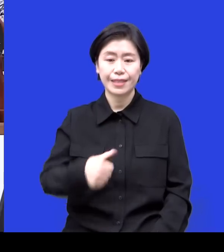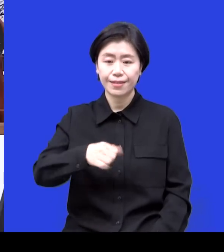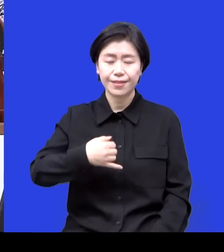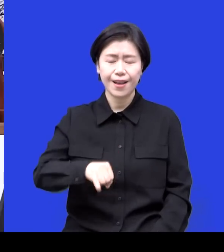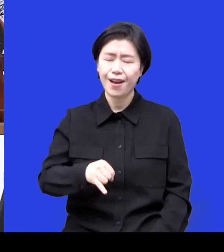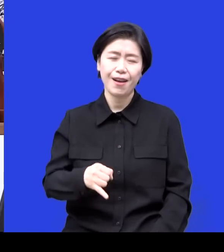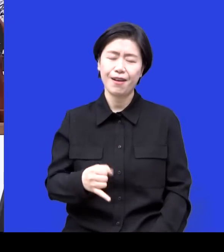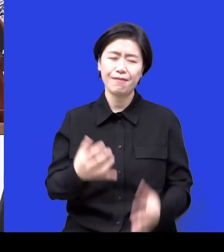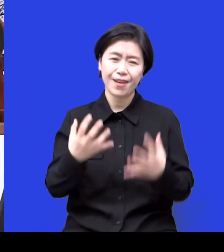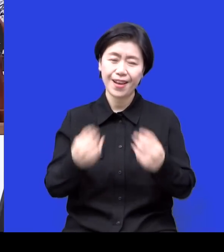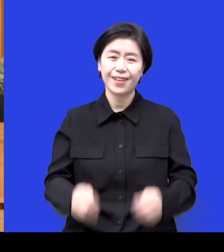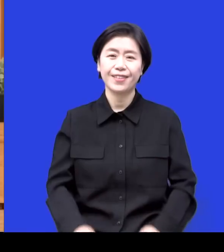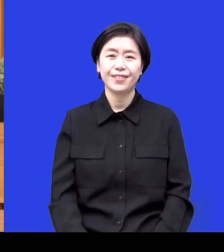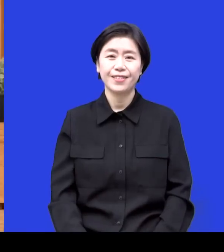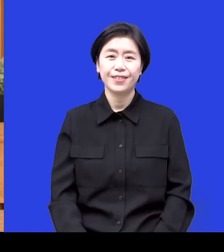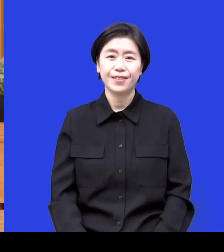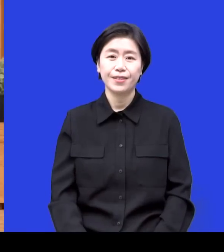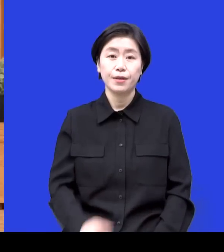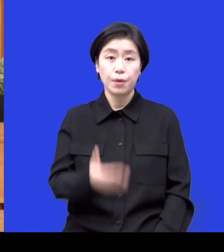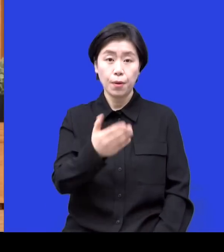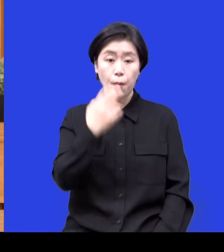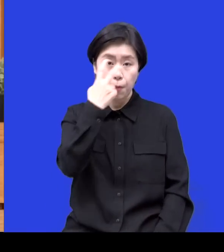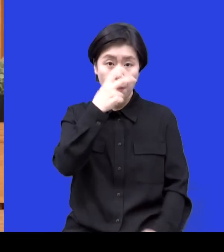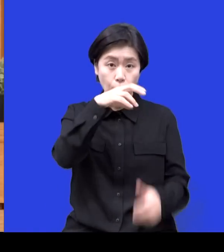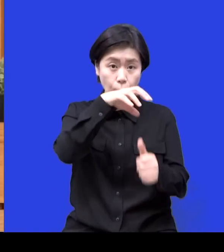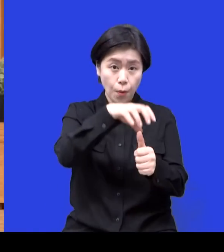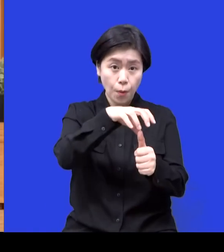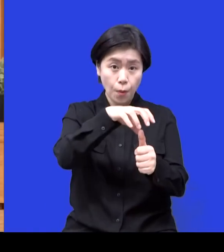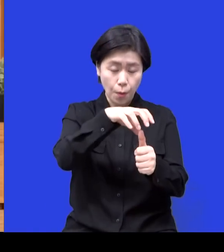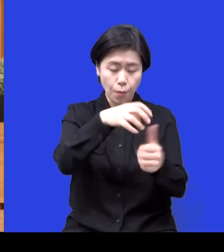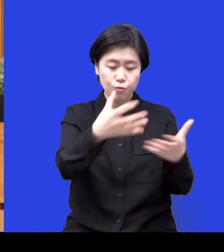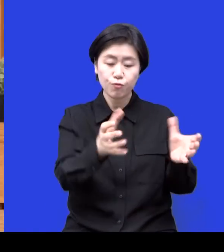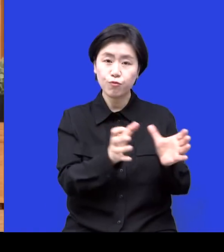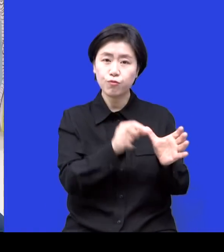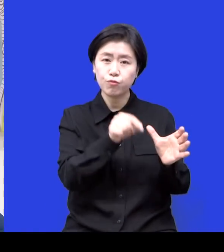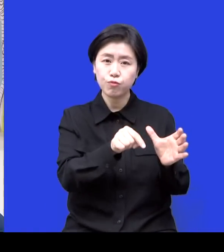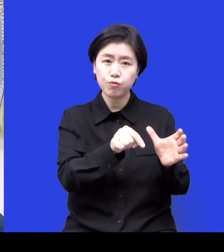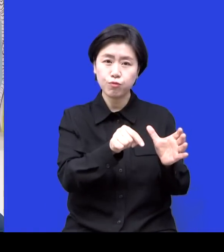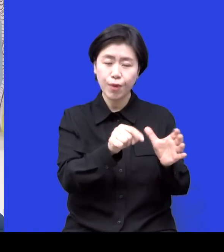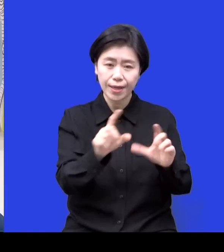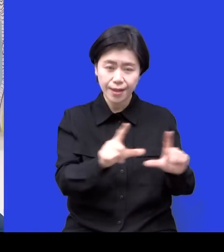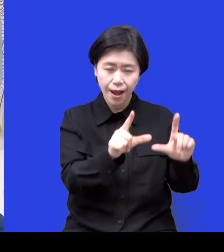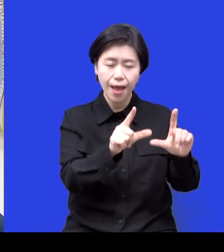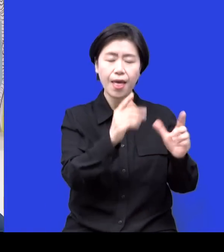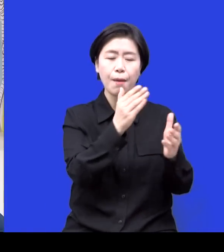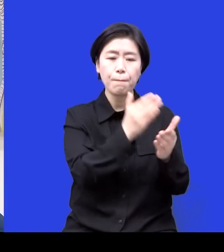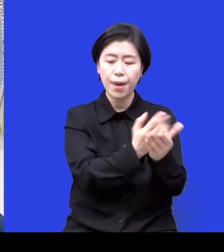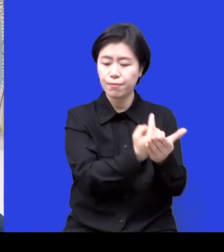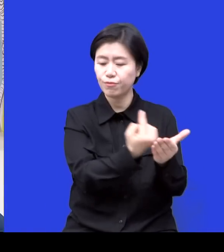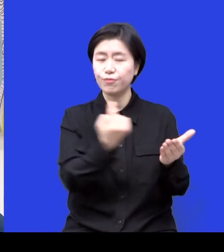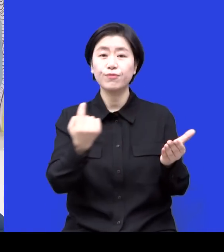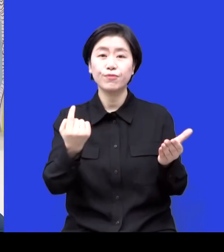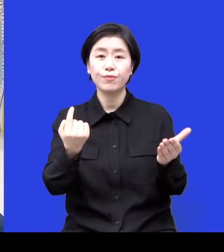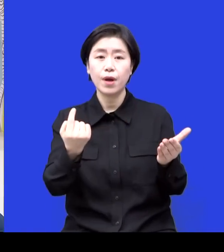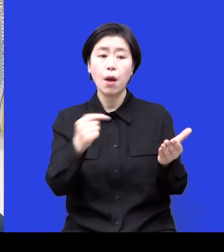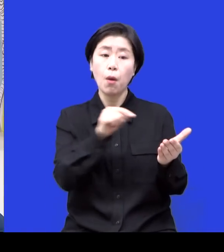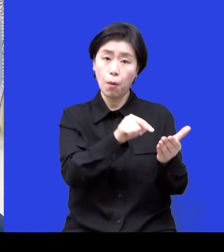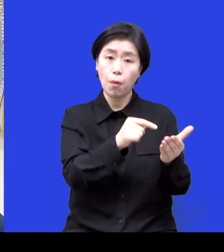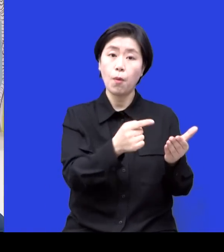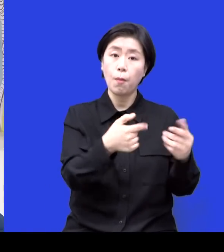아까 말씀하신 보호 종료 아이들인가요? 네네 보호 종료 아이들을 포함한 보호 종료를 예정을